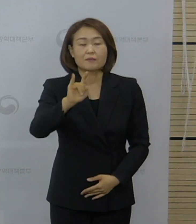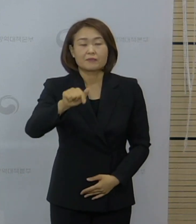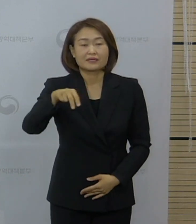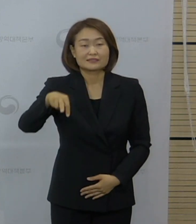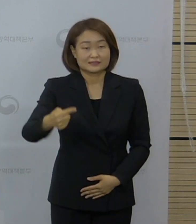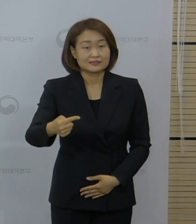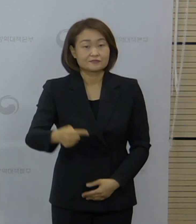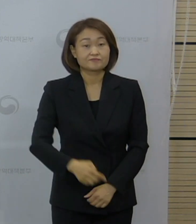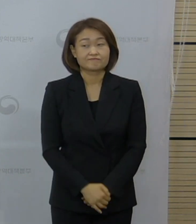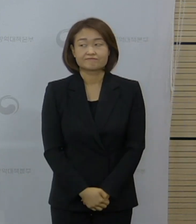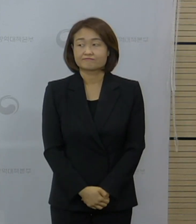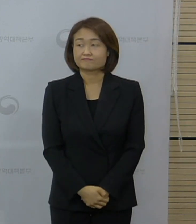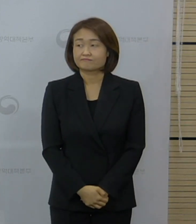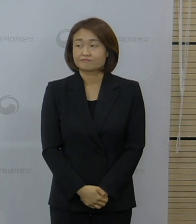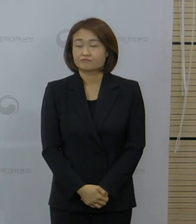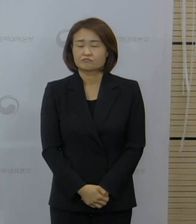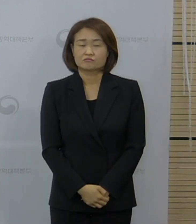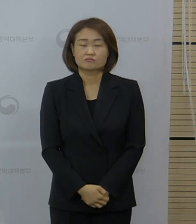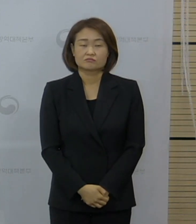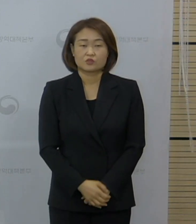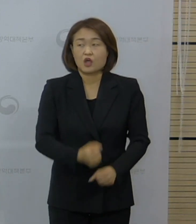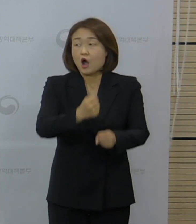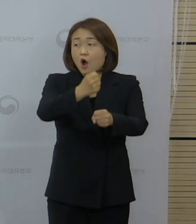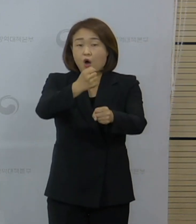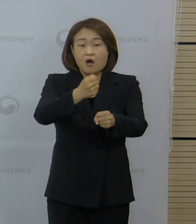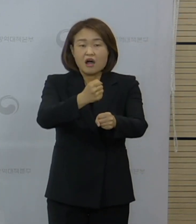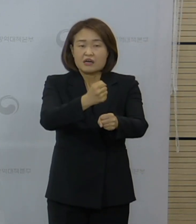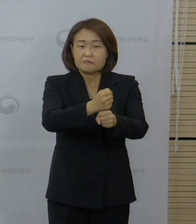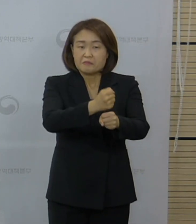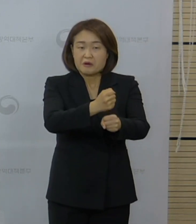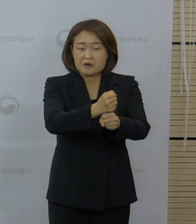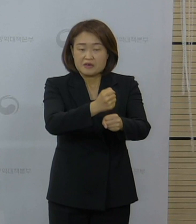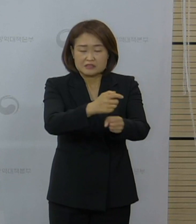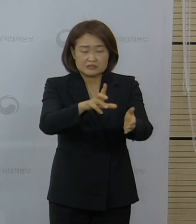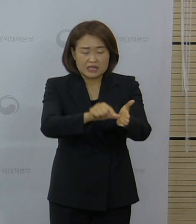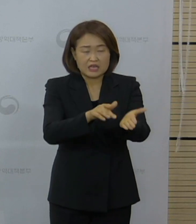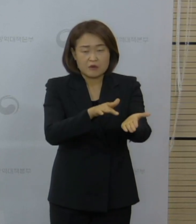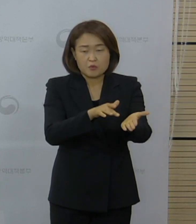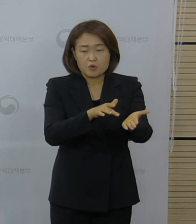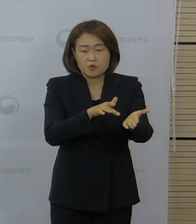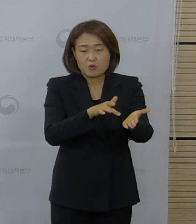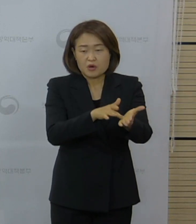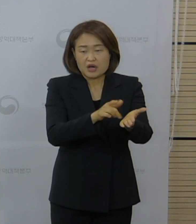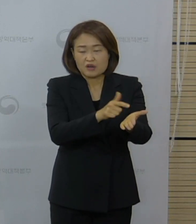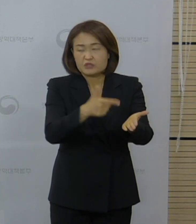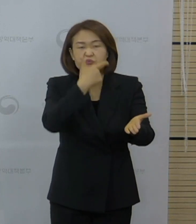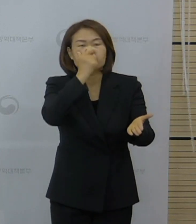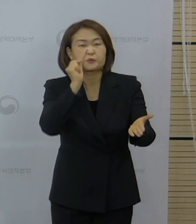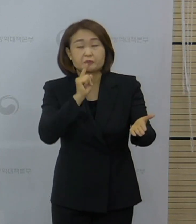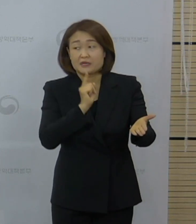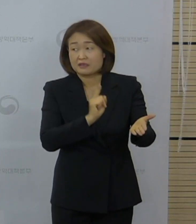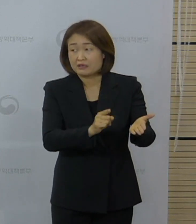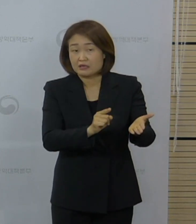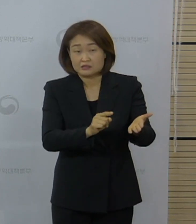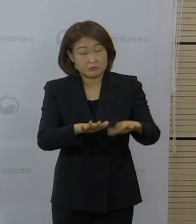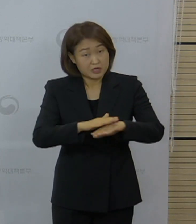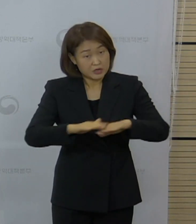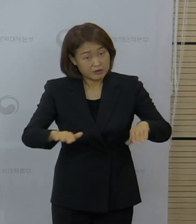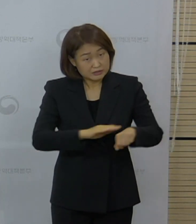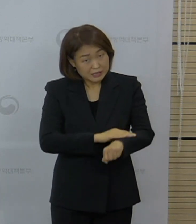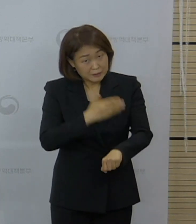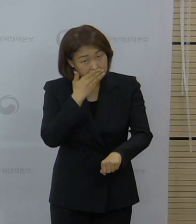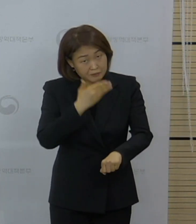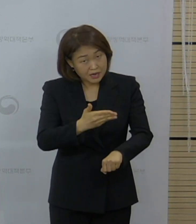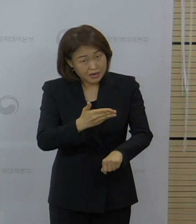노바백스 백신은 제조 원료가 부족하다라는 지적이 있어 왔는데 현재 이 문제가 얼마나 해결이 됐는지